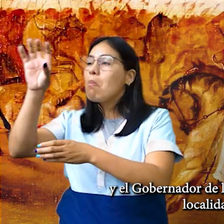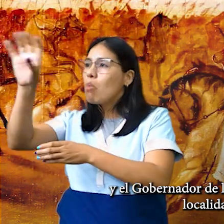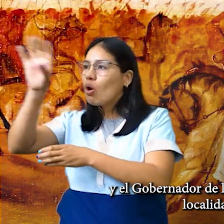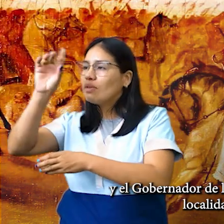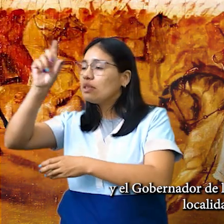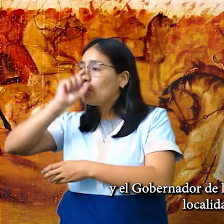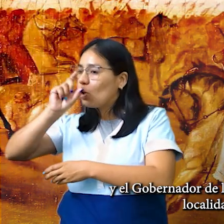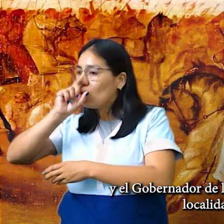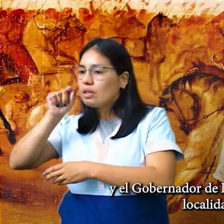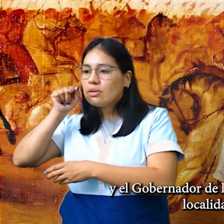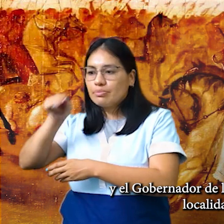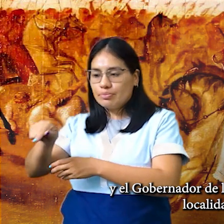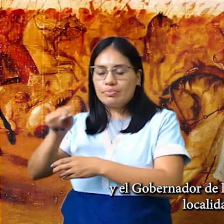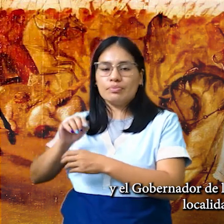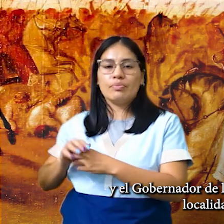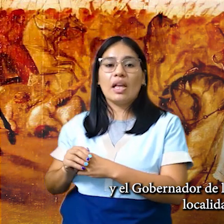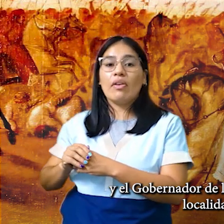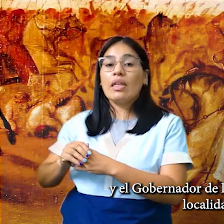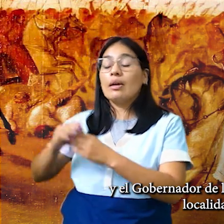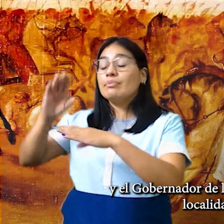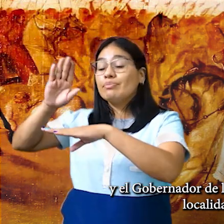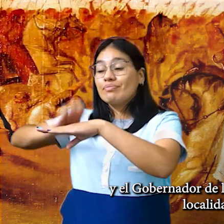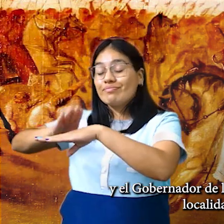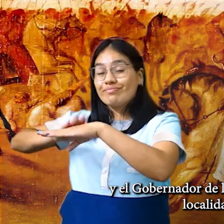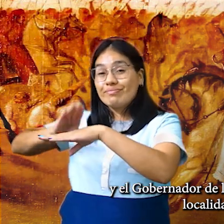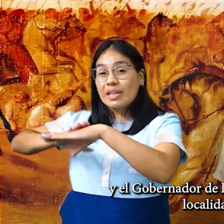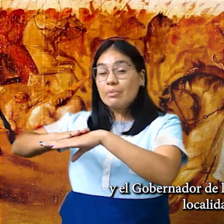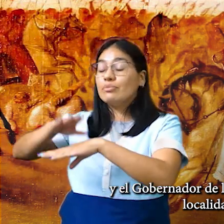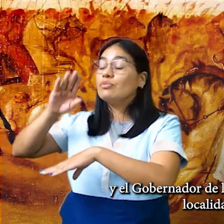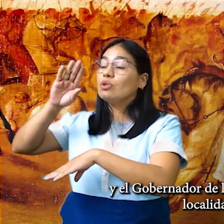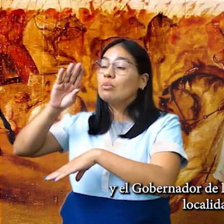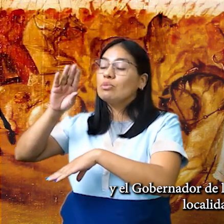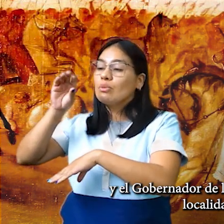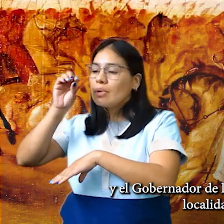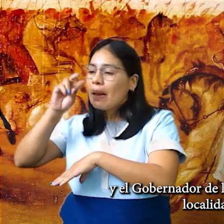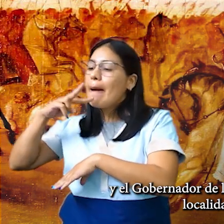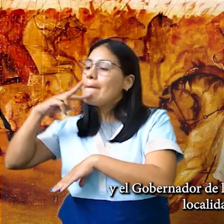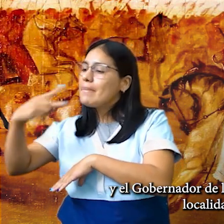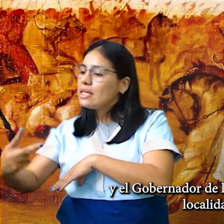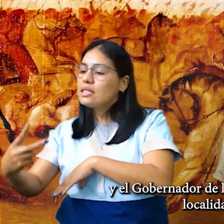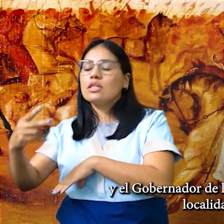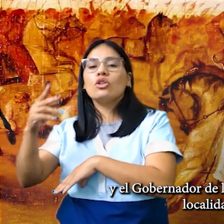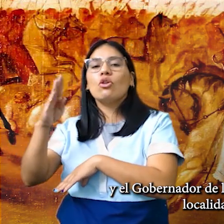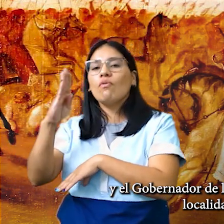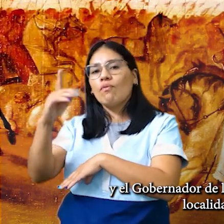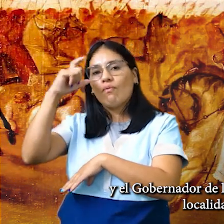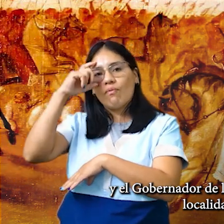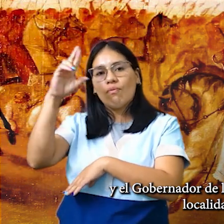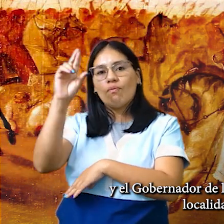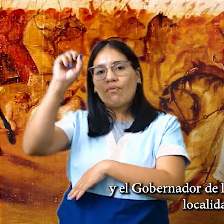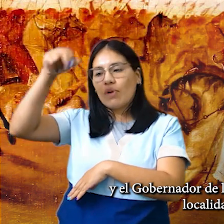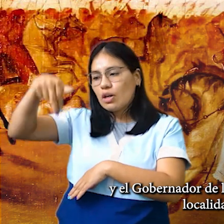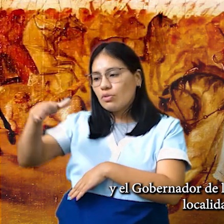y el gobernador de la provincia de Corrientes, Genaro Verón de Astrava.